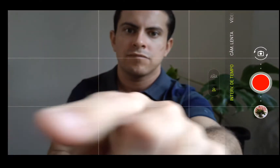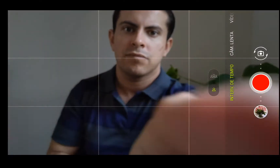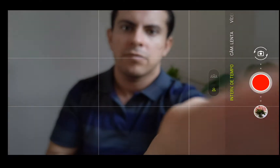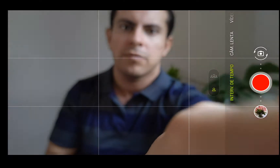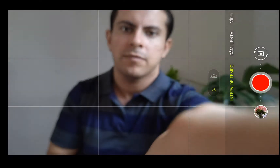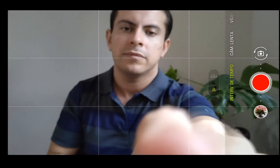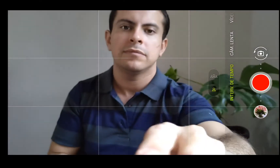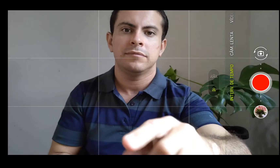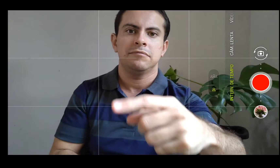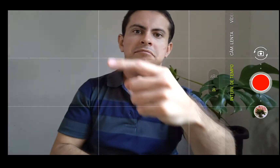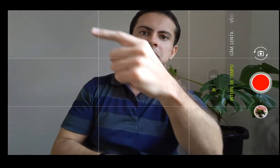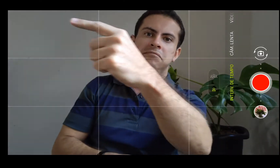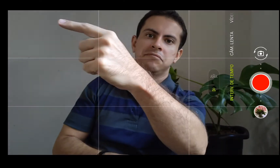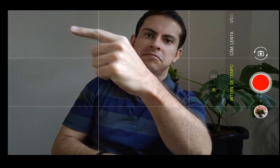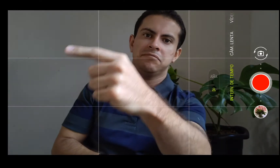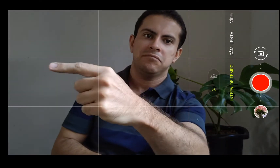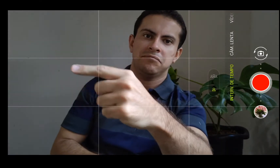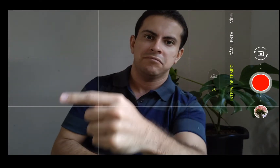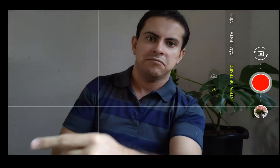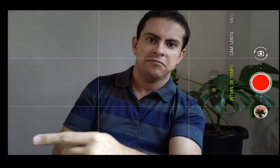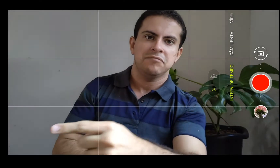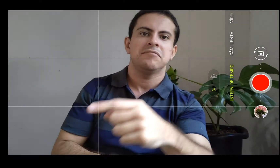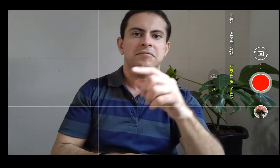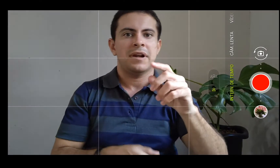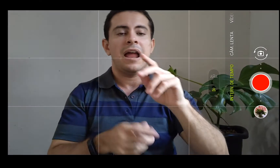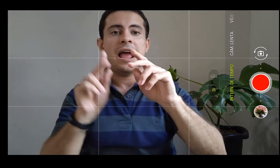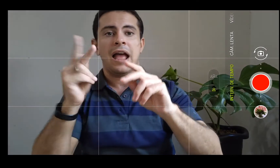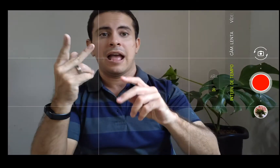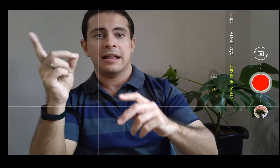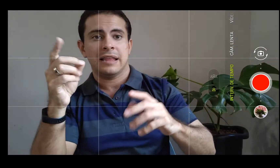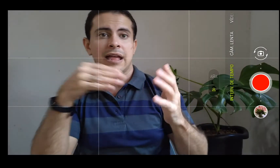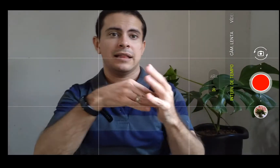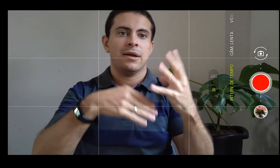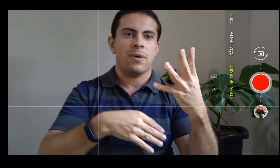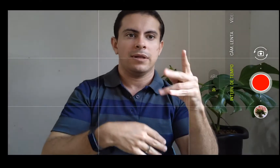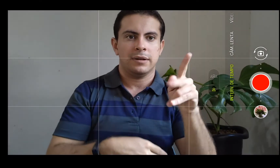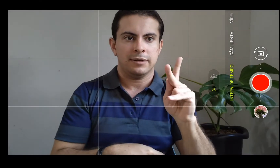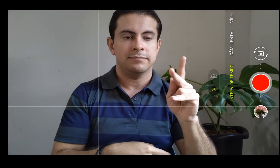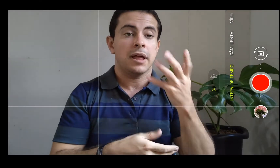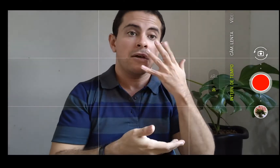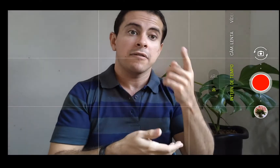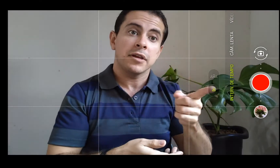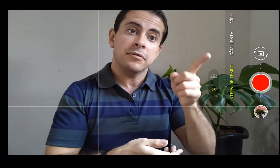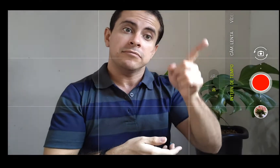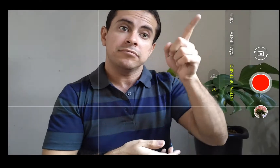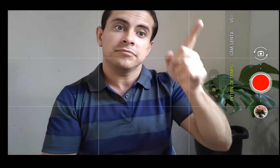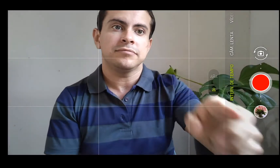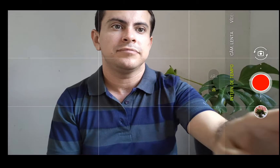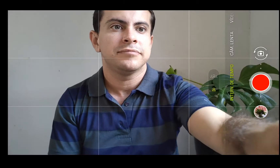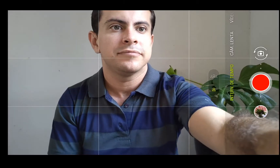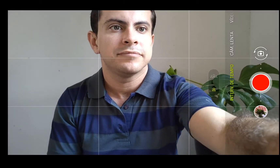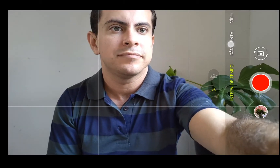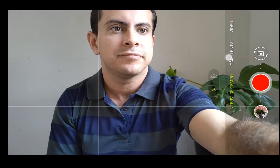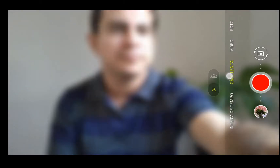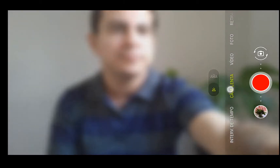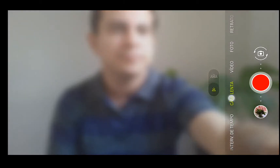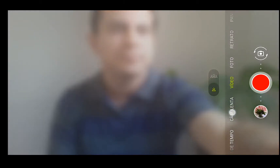timelapse. Agora, vamos voltar para a parte de cima, né, que temos aqui o modo retrato, né, que é o